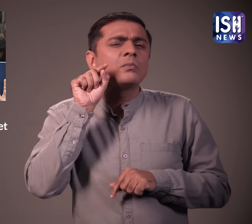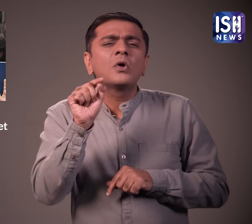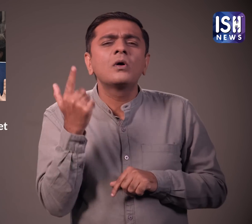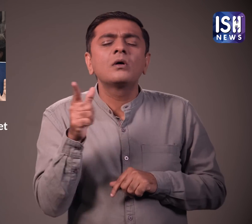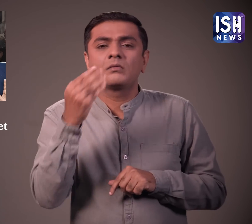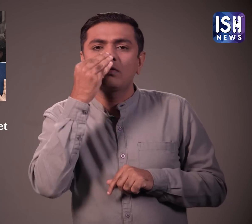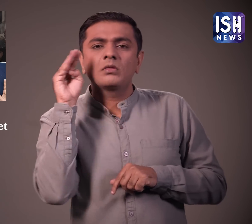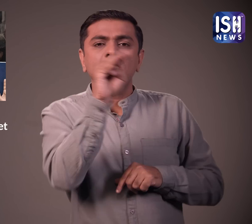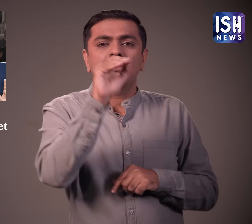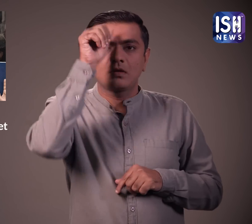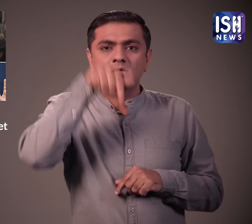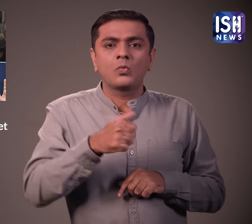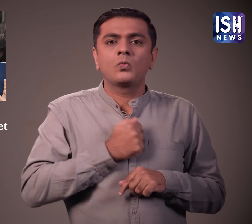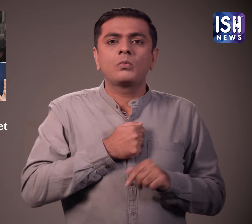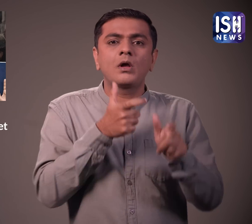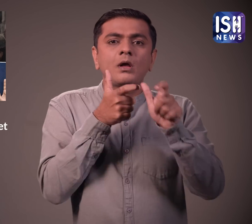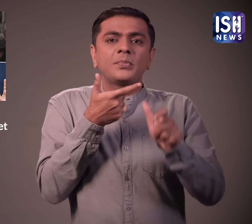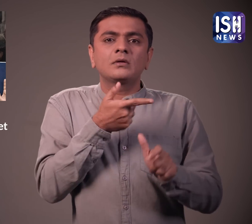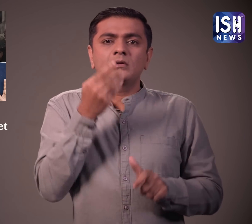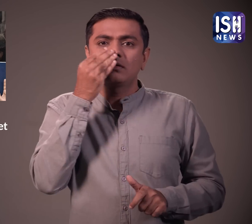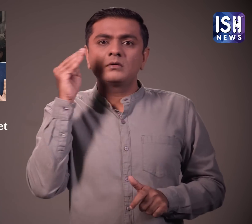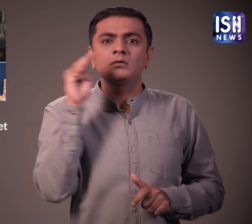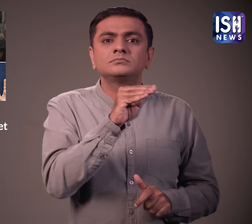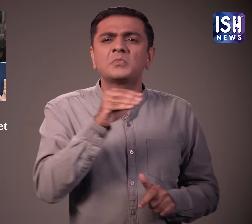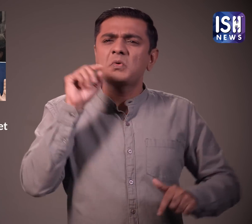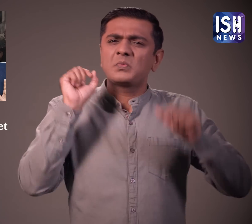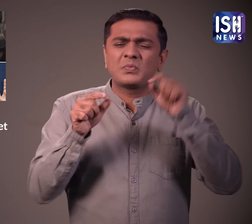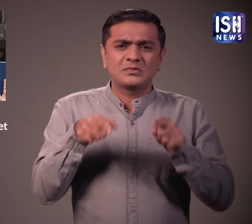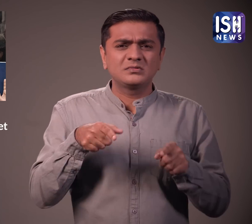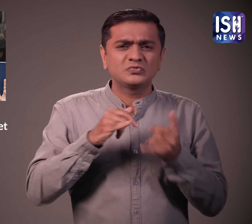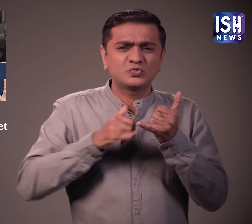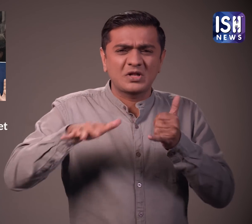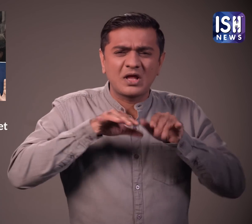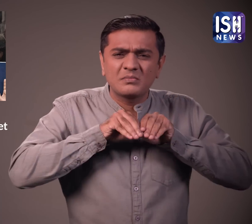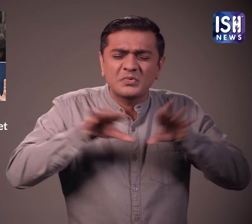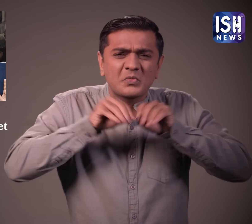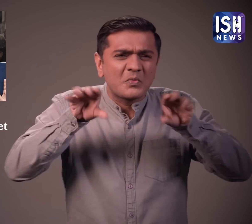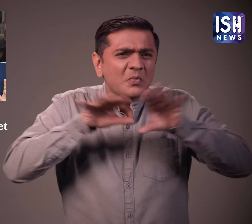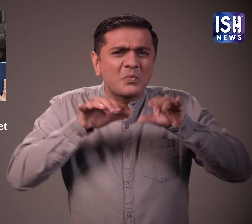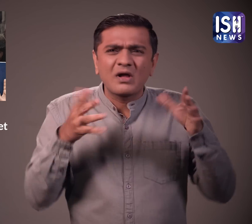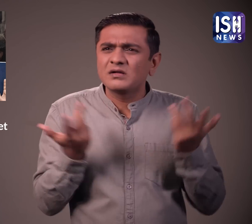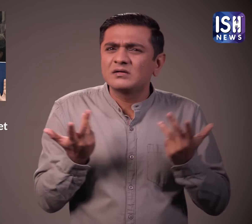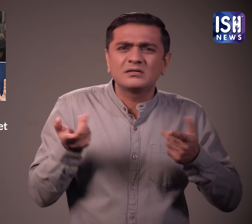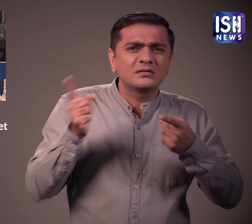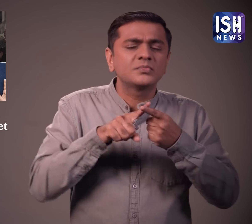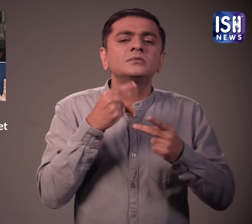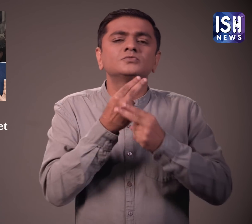इसका क्या कारण है ऐसा इसलिए है क्योंकि उसने भार्तिय सेना का अपमान किया ये सोशल मीडिया पर वाइरल हो गया